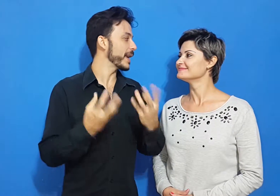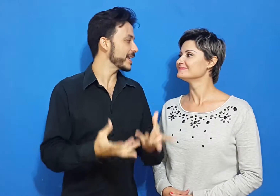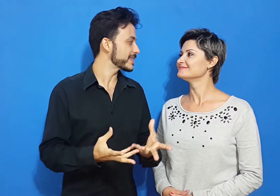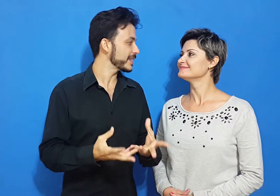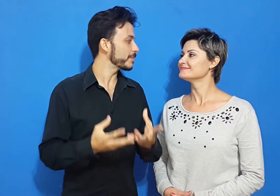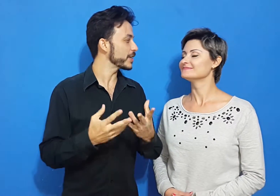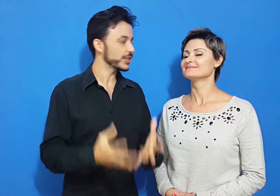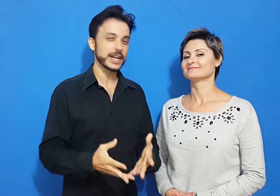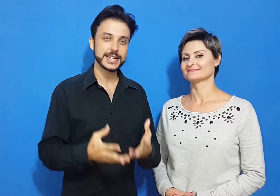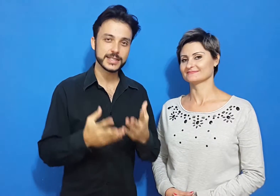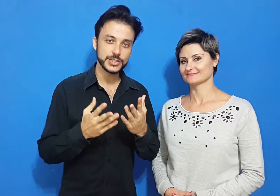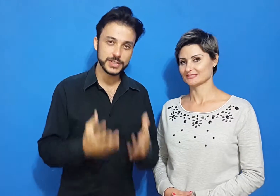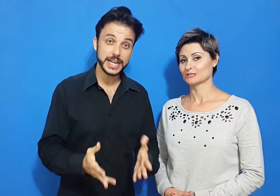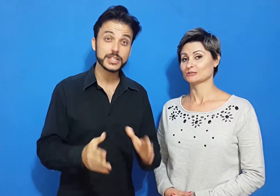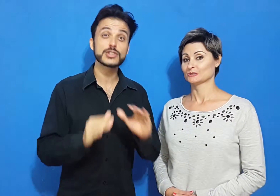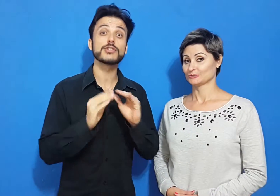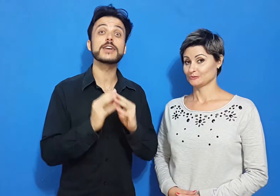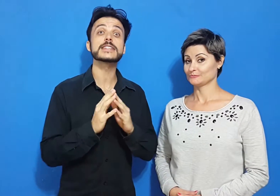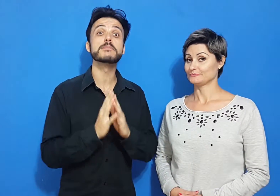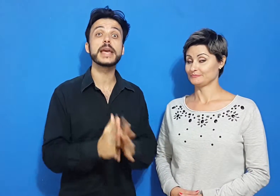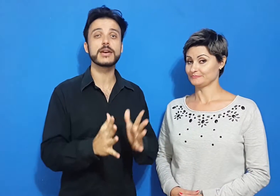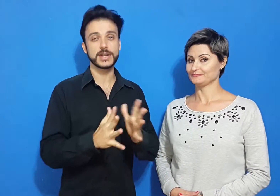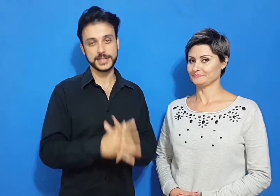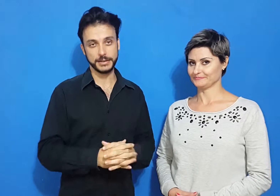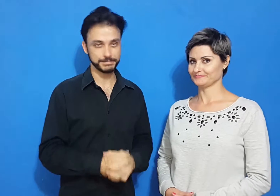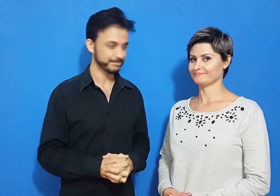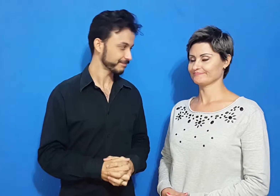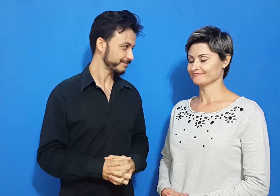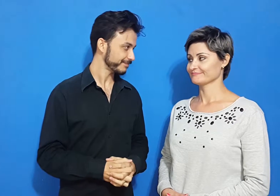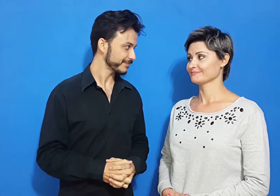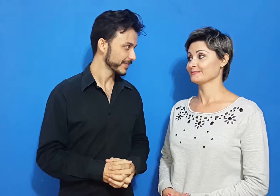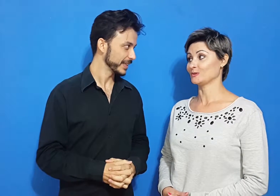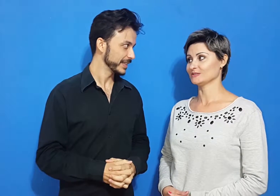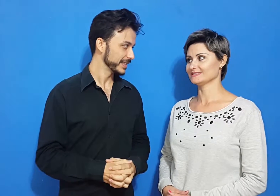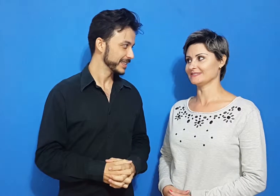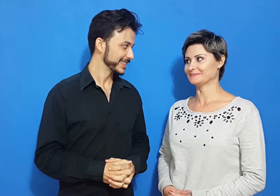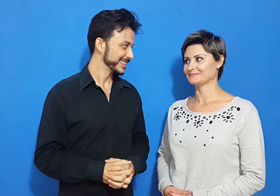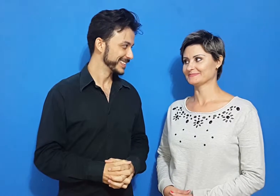comece a praticar essa atividade que só faz bem ao casal? Pois é.